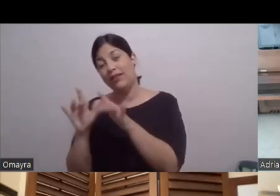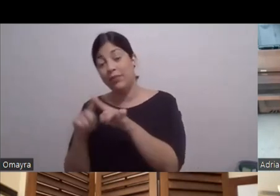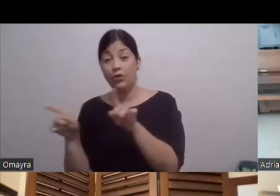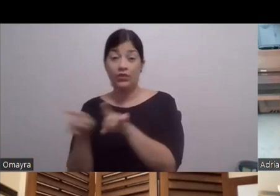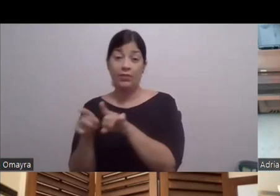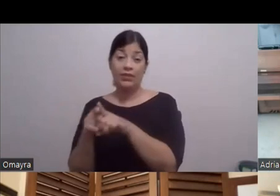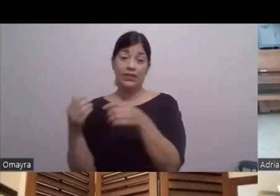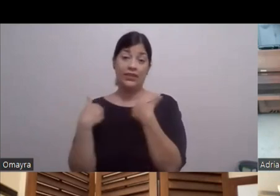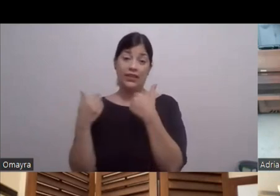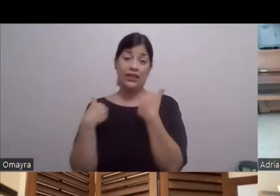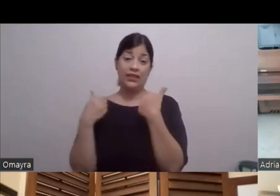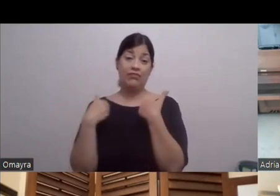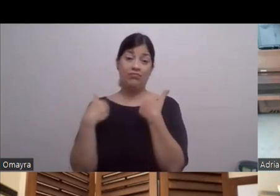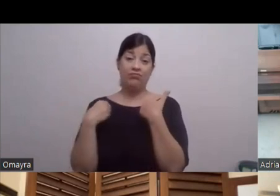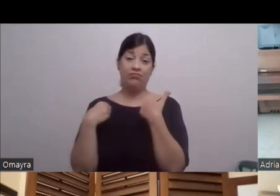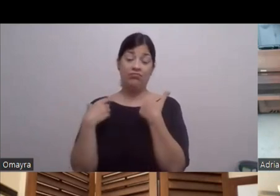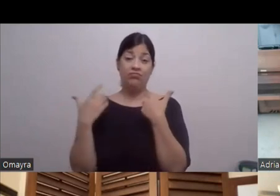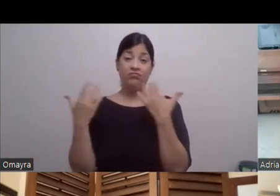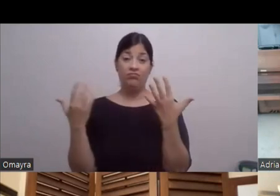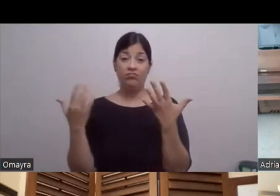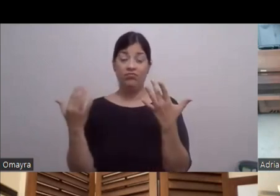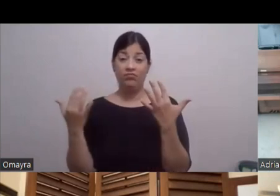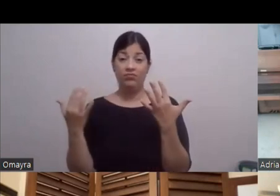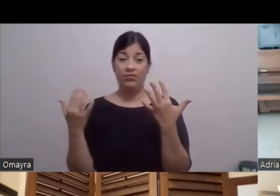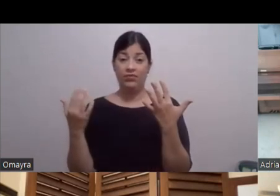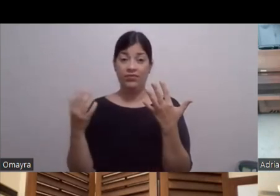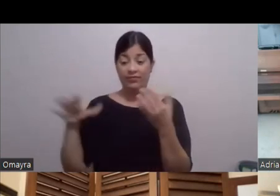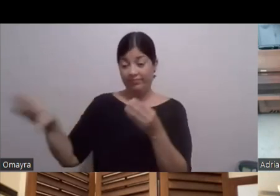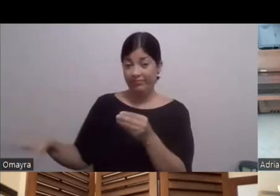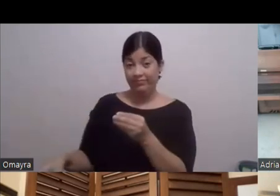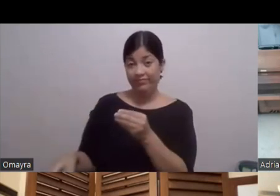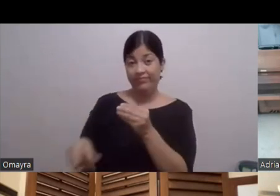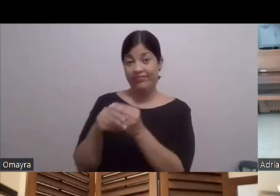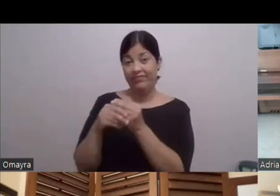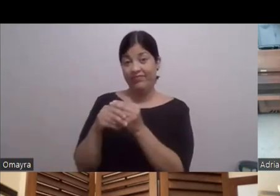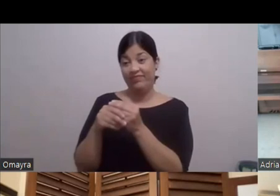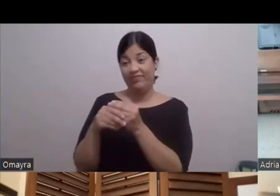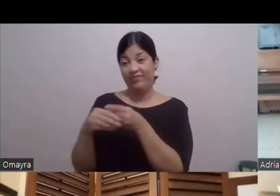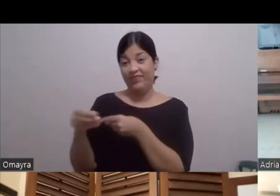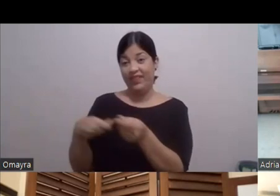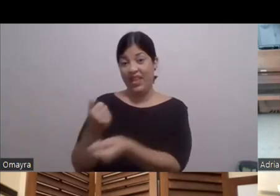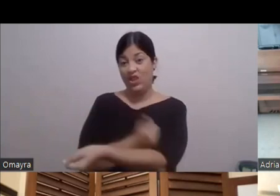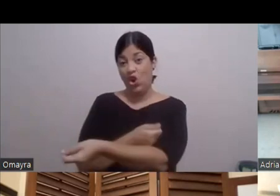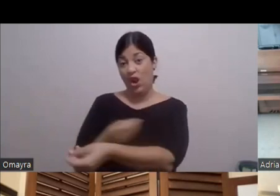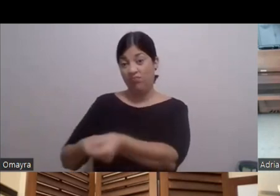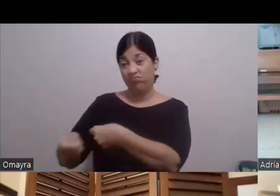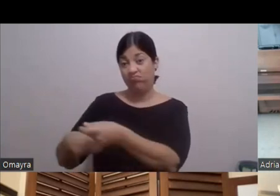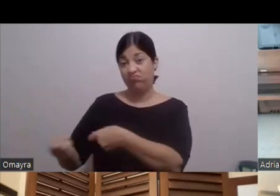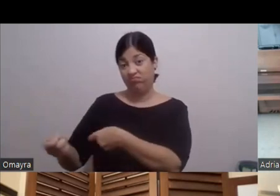Como Amar a muerte Que Le metieron en la parte Del narcotráfico Que lo hacía Que yo era El narcotraficante En ese caso Este